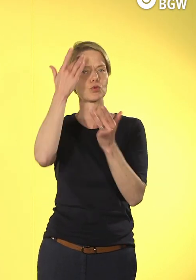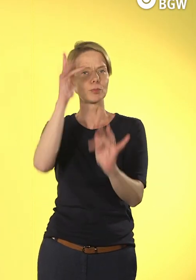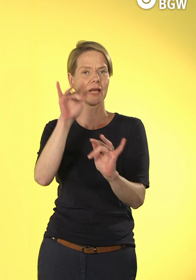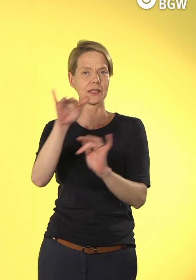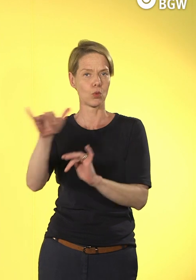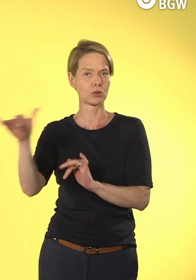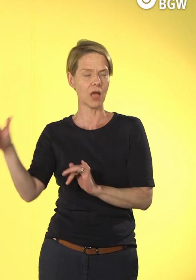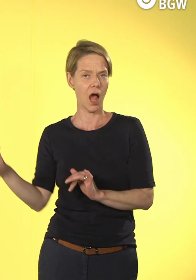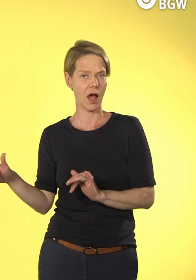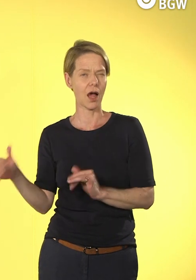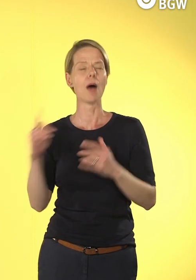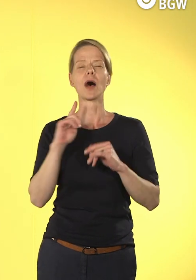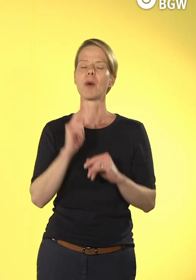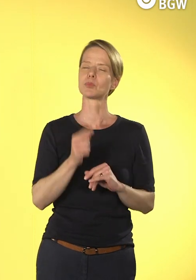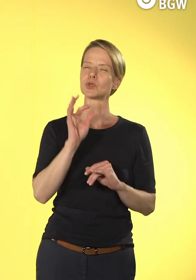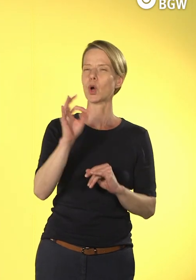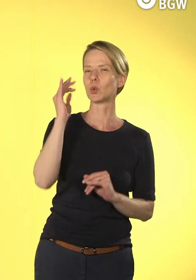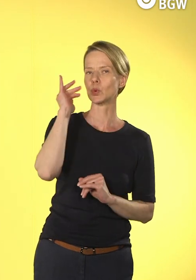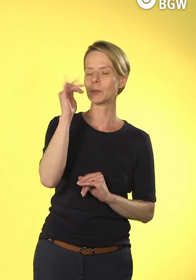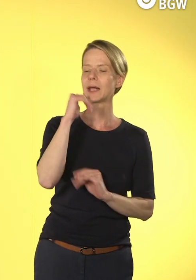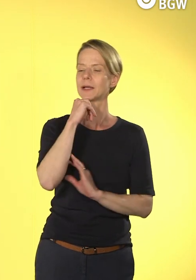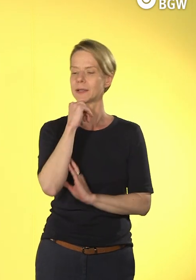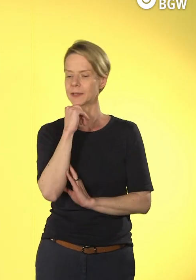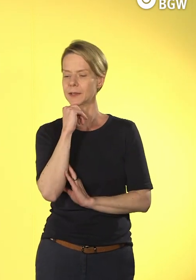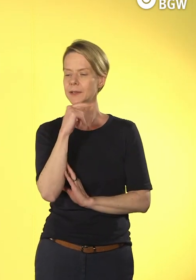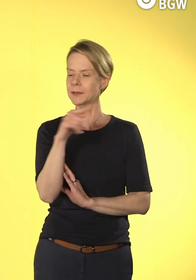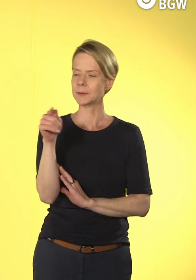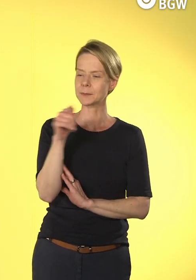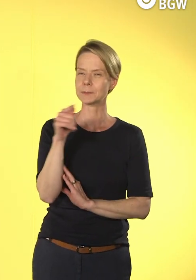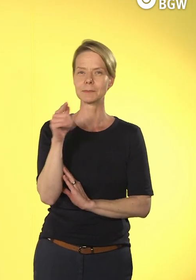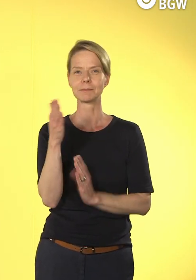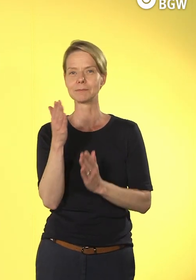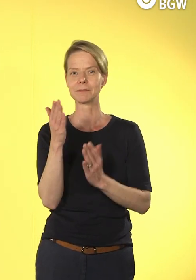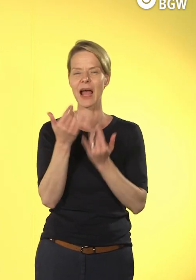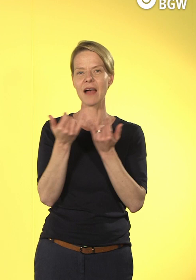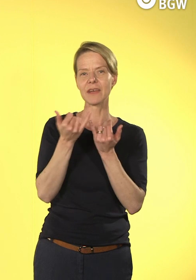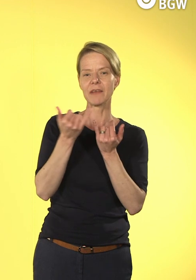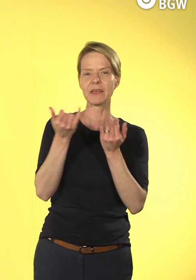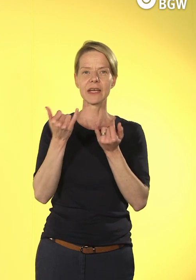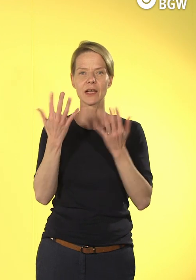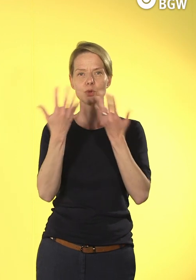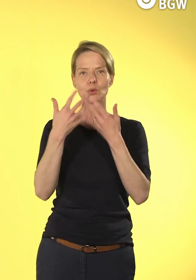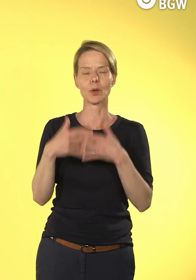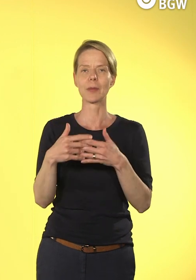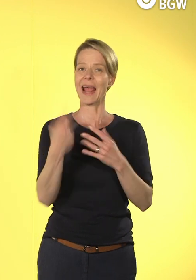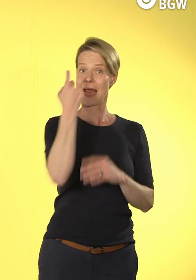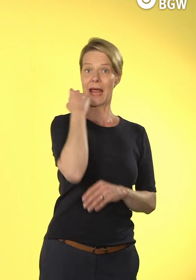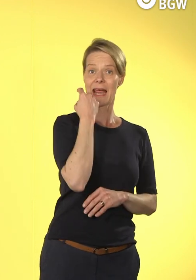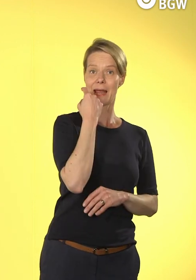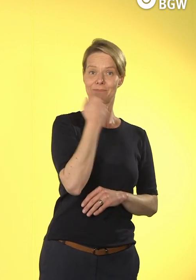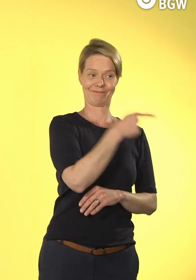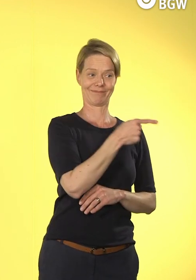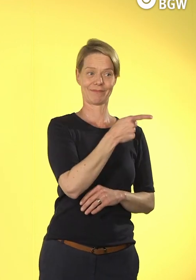Frage ist, was haben die in unserem Kontext mit Digitalisierung zu tun? Der Herr Weiser hat gerade das Beispiel Online-Lernen weltweit angesprochen.